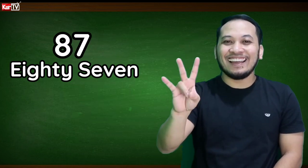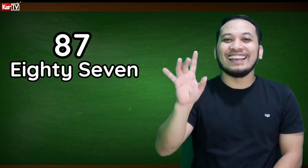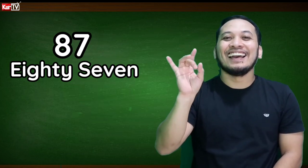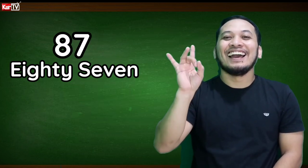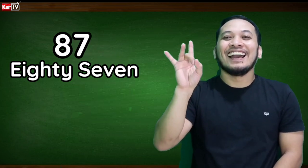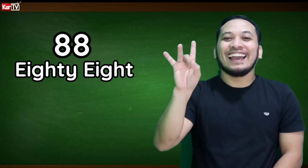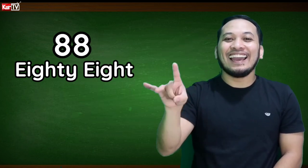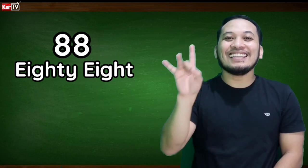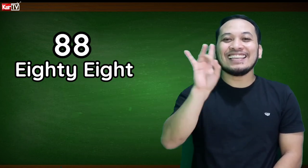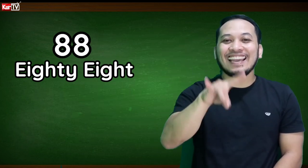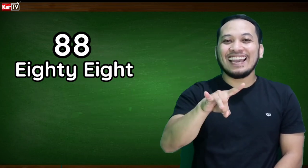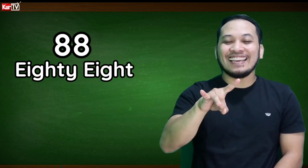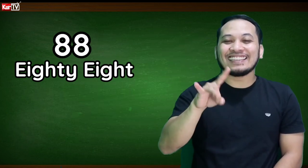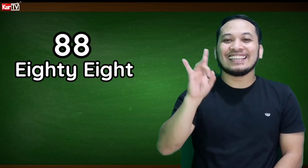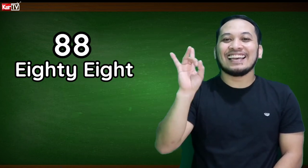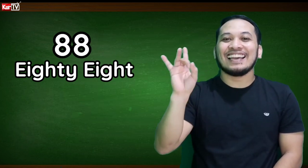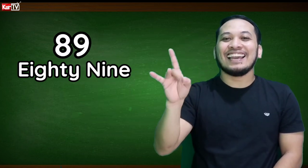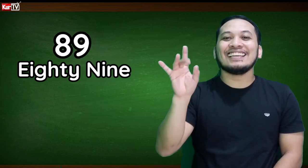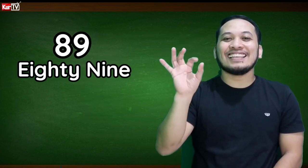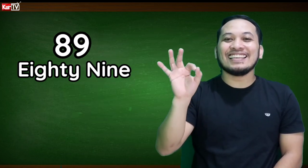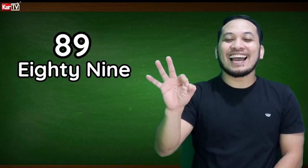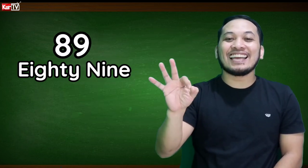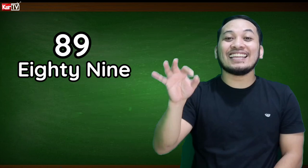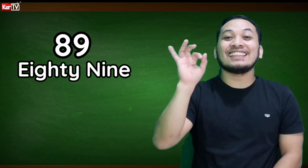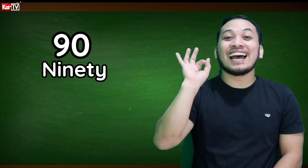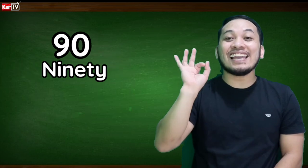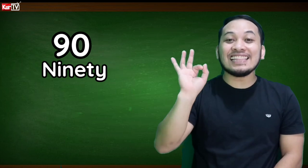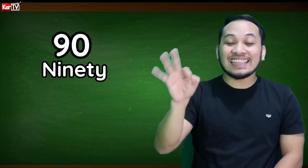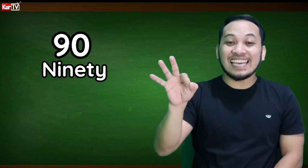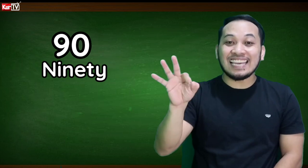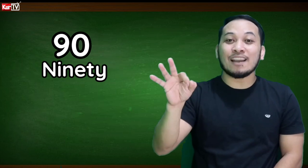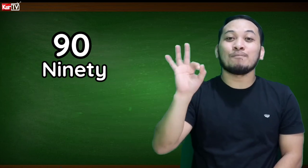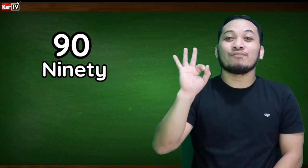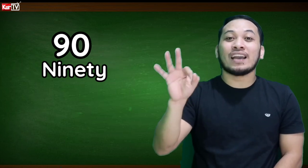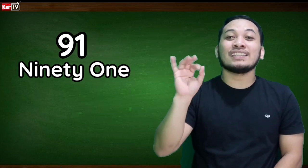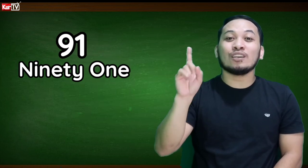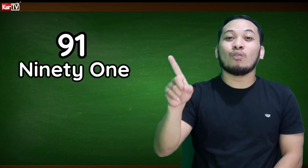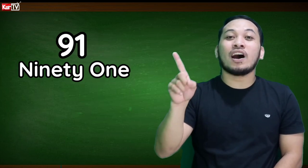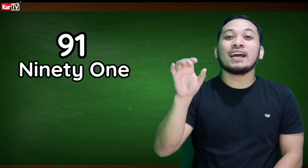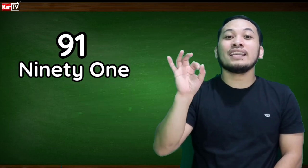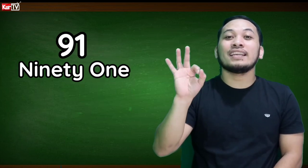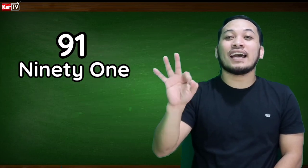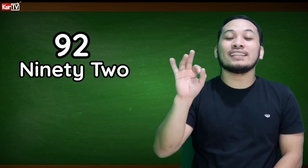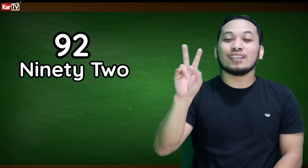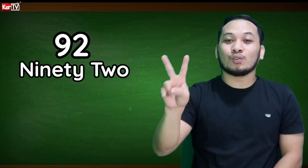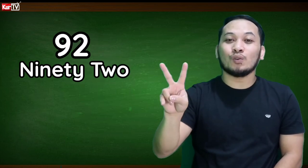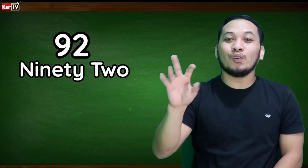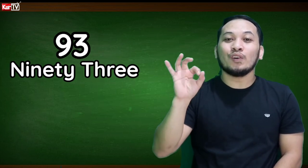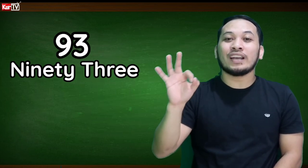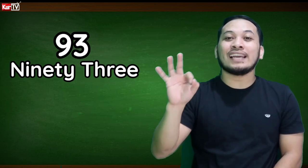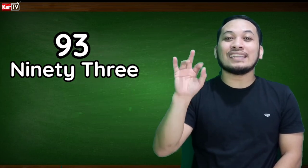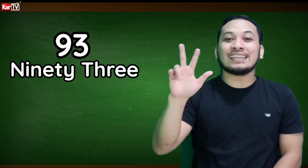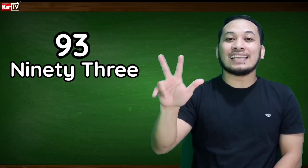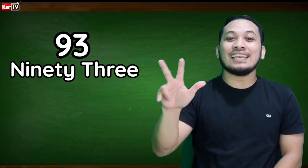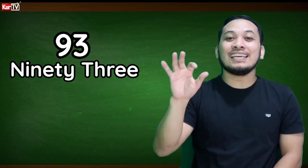88, 89, and 90. 91, 91, 92, 92, 93,